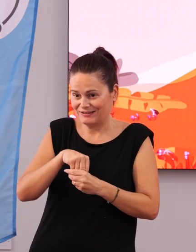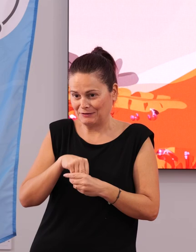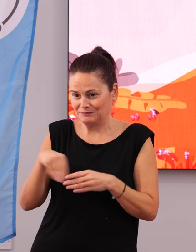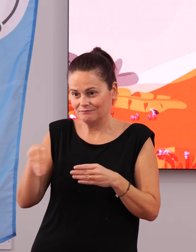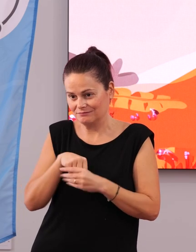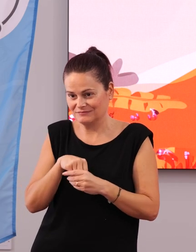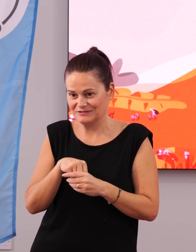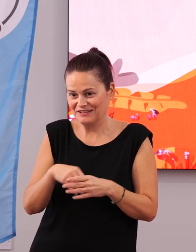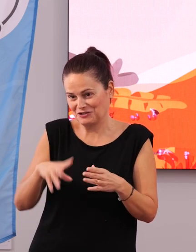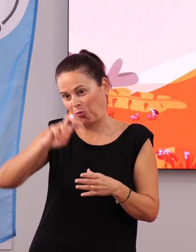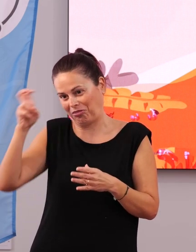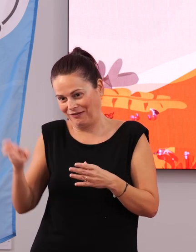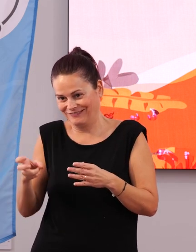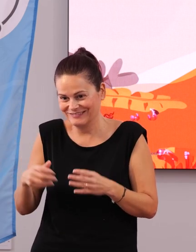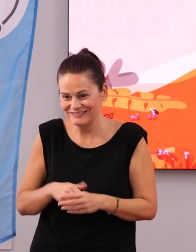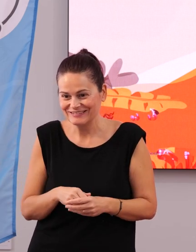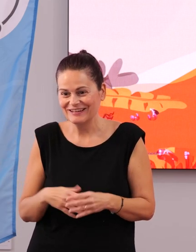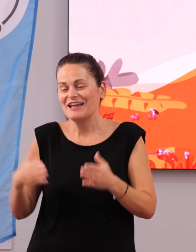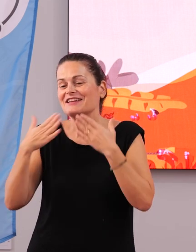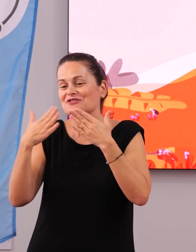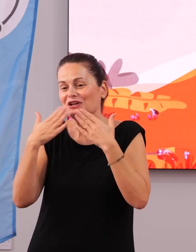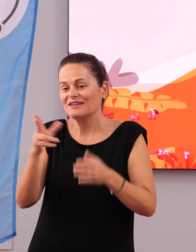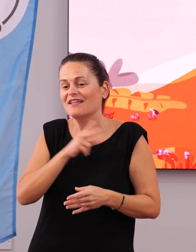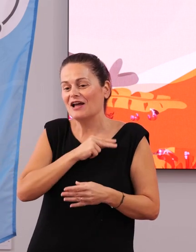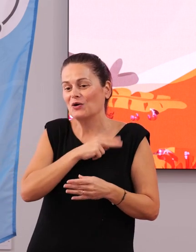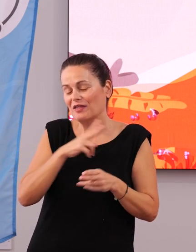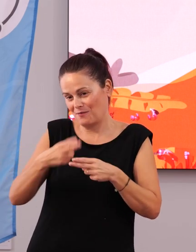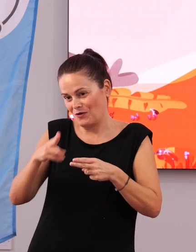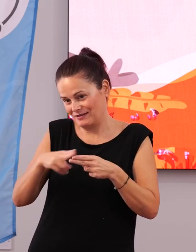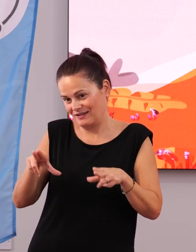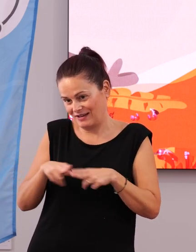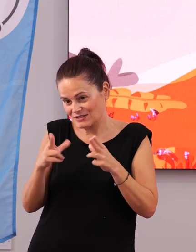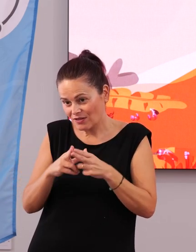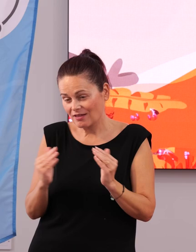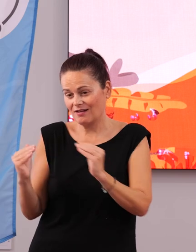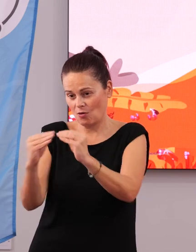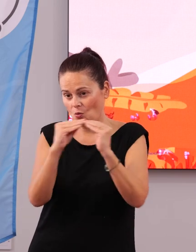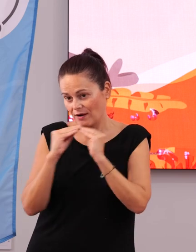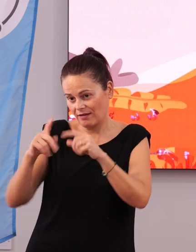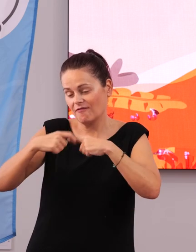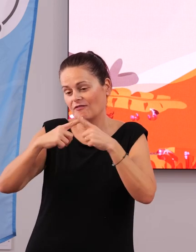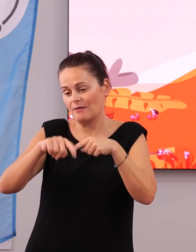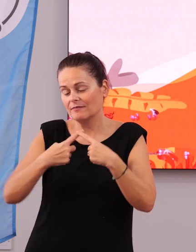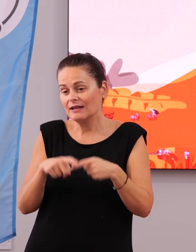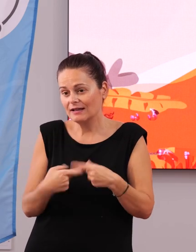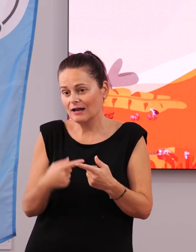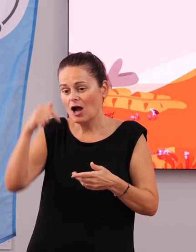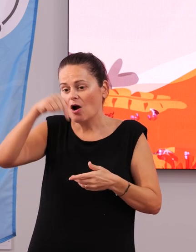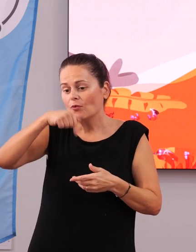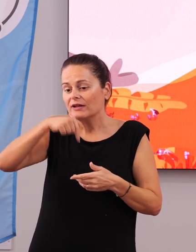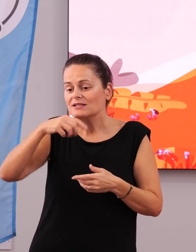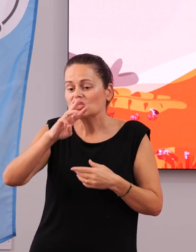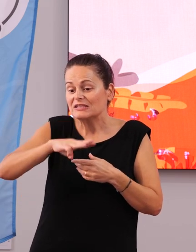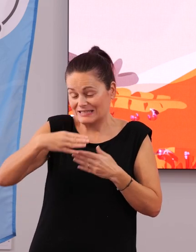concluir, daros las gracias desde la Concejalía de Política Social, Igualdad y Familia, por hacer que este